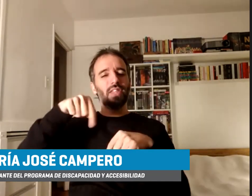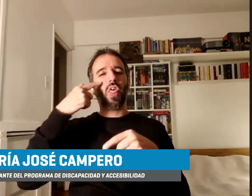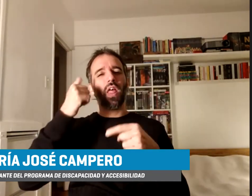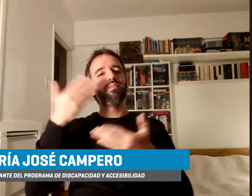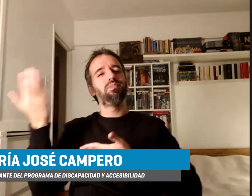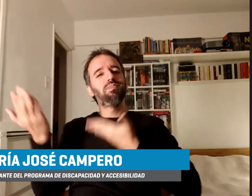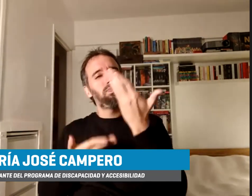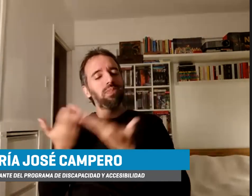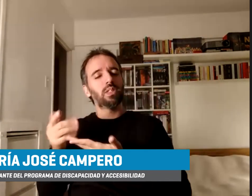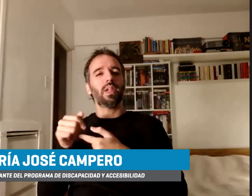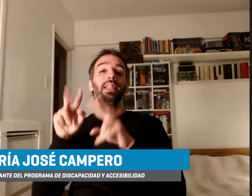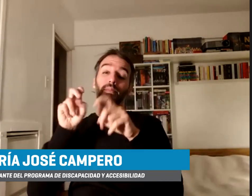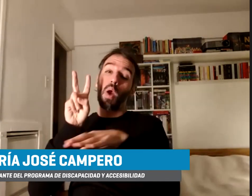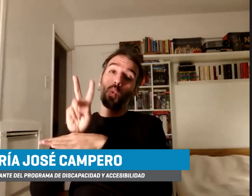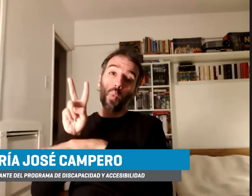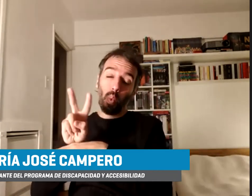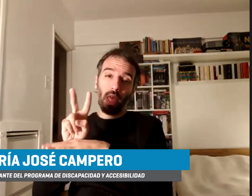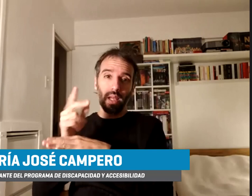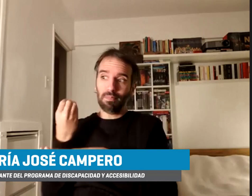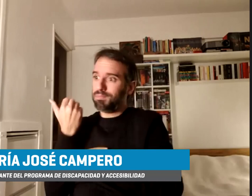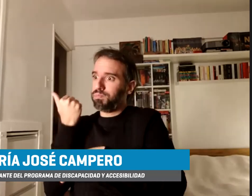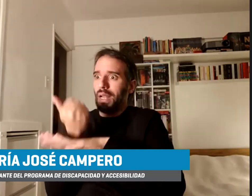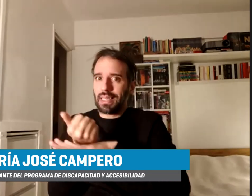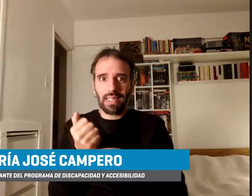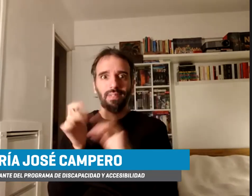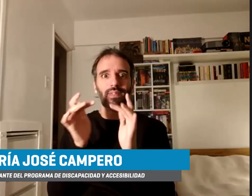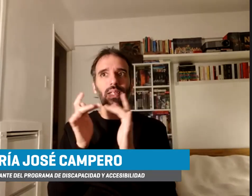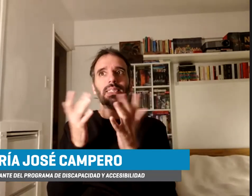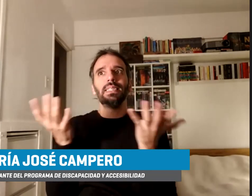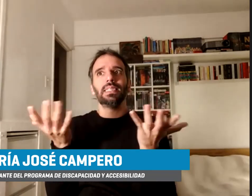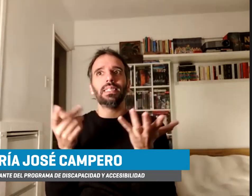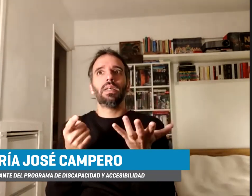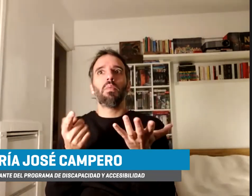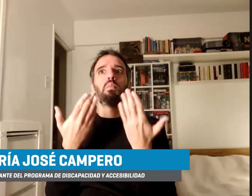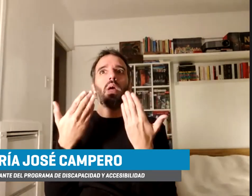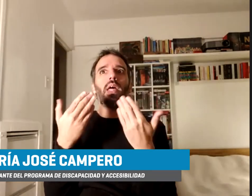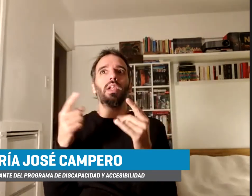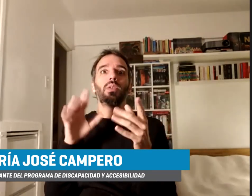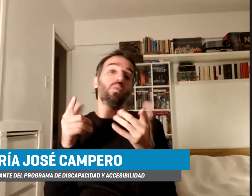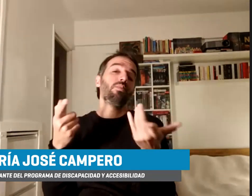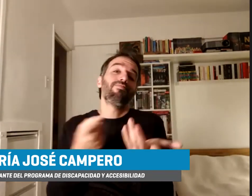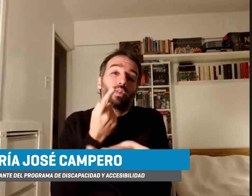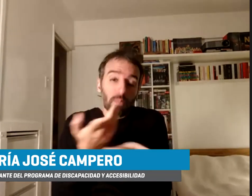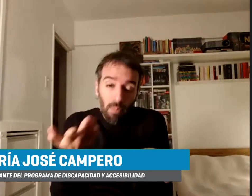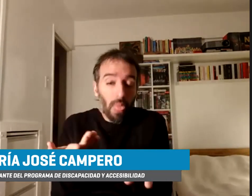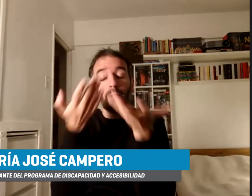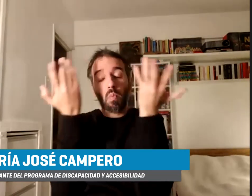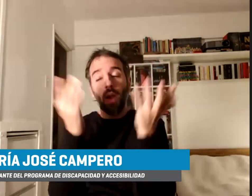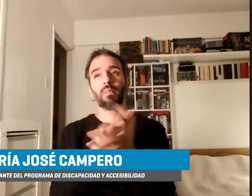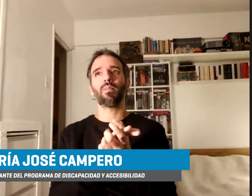cuidado y a veces la presencialidad virtual puede que no sea no se lleven de la mano estuvimos intercambiando hicimos